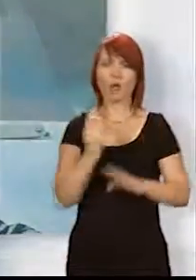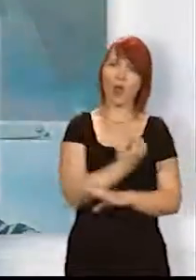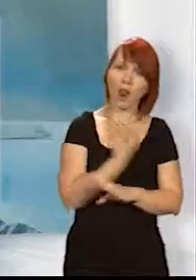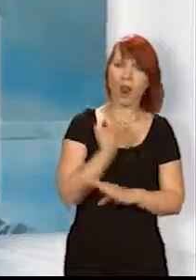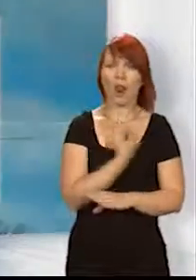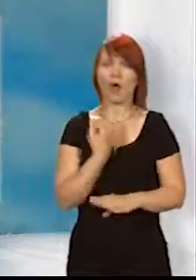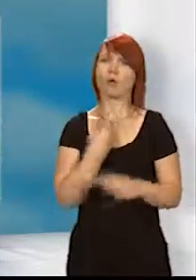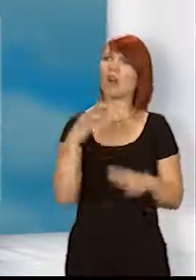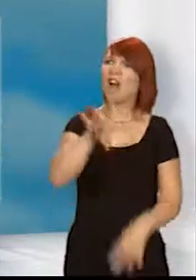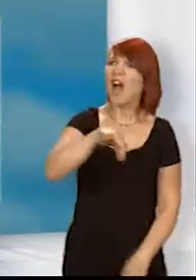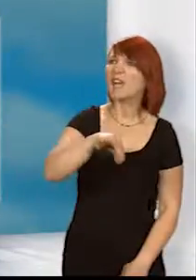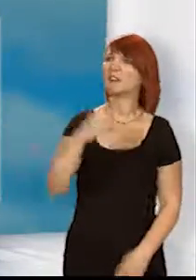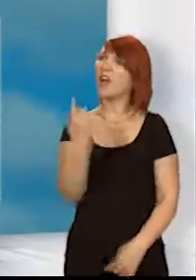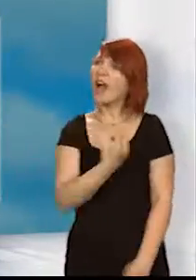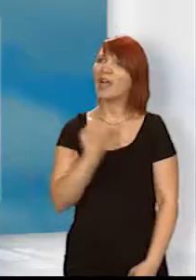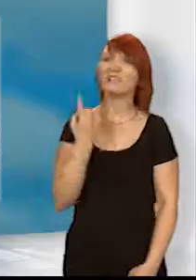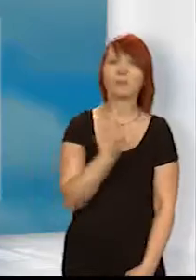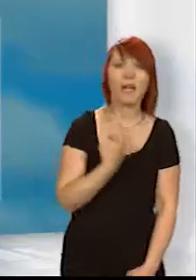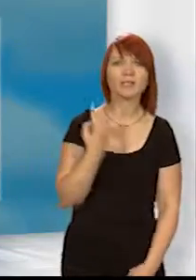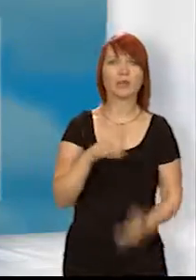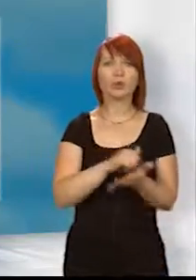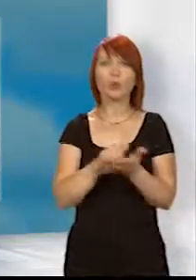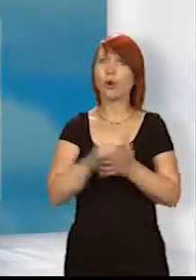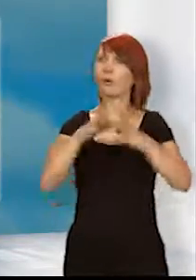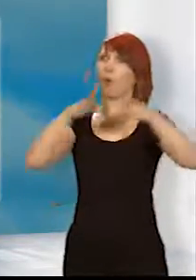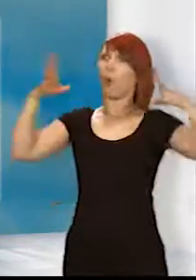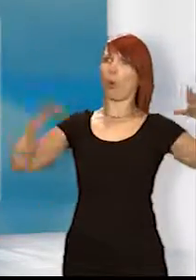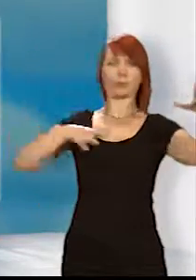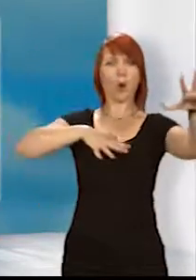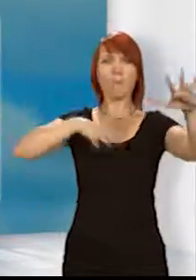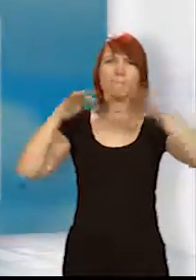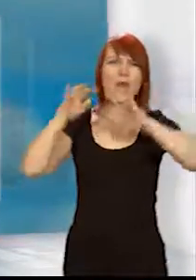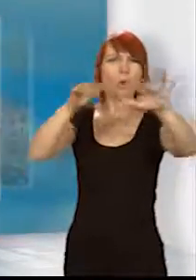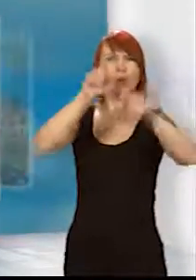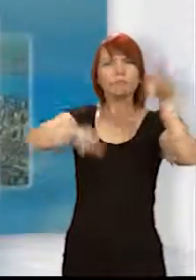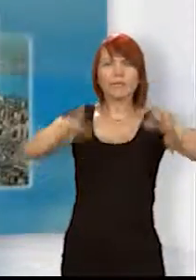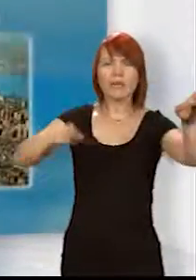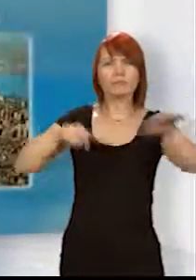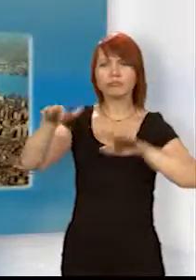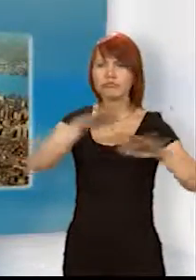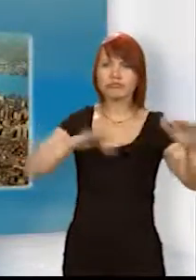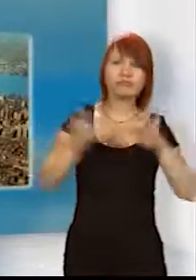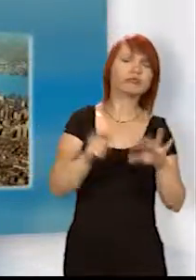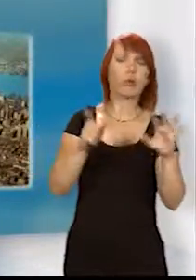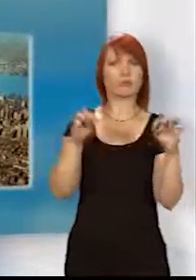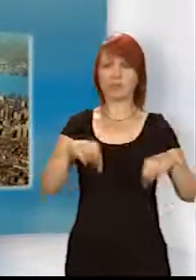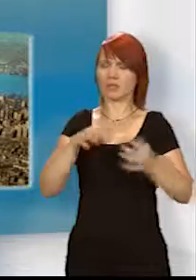sehr groß. In einer Millionenstadt New York kann man sehr einsam sein. Wir wohnten mittendrin in Manhattan.